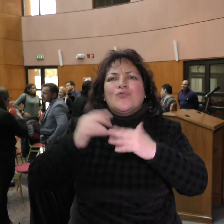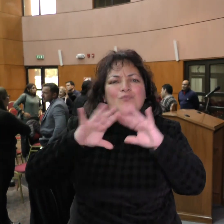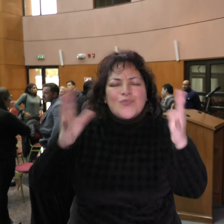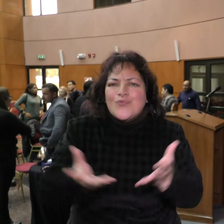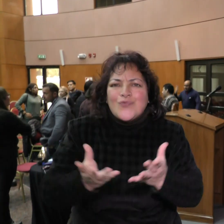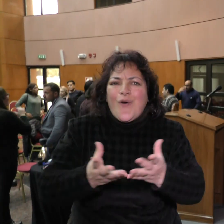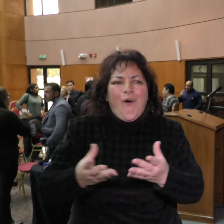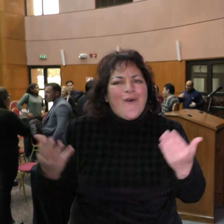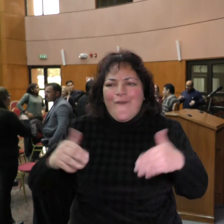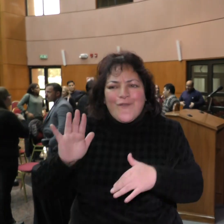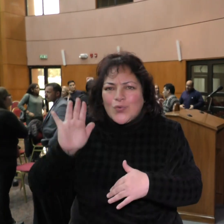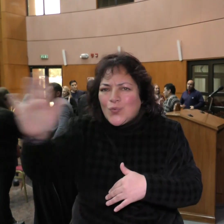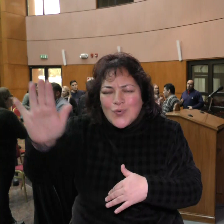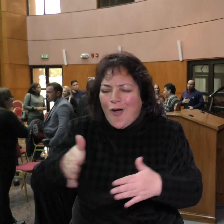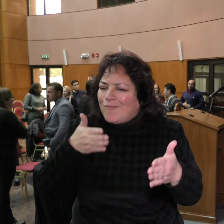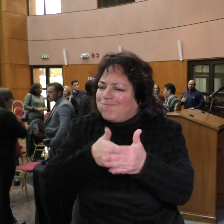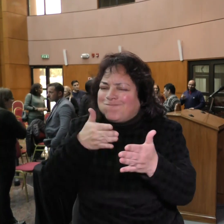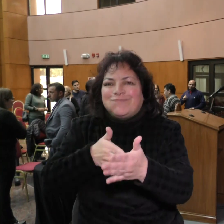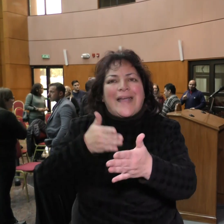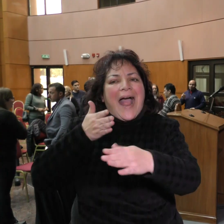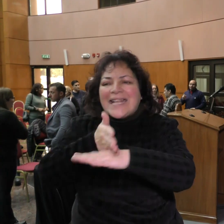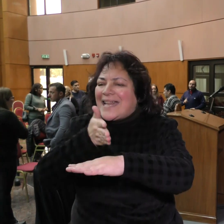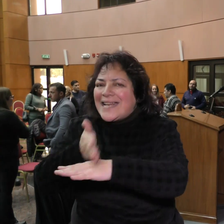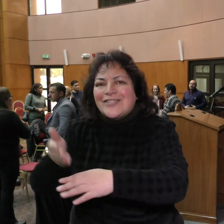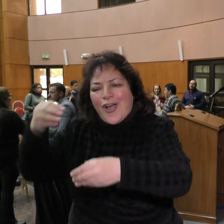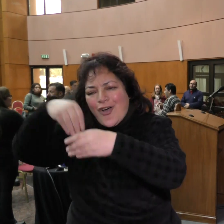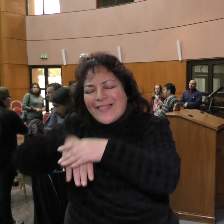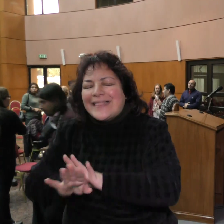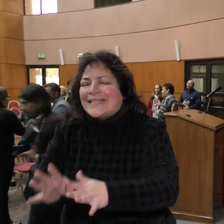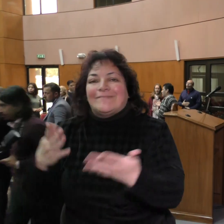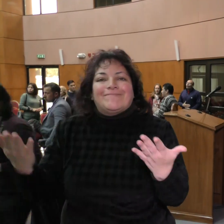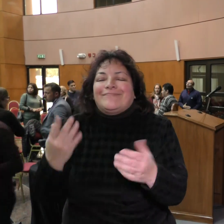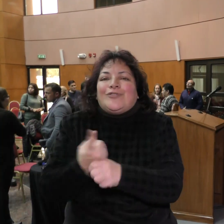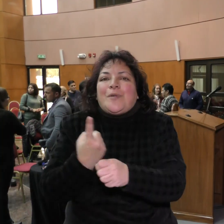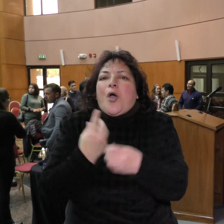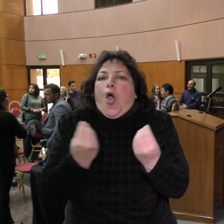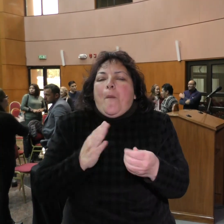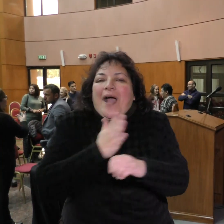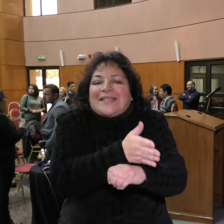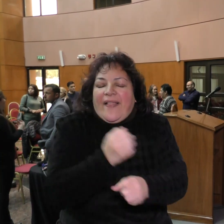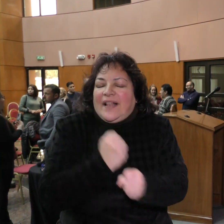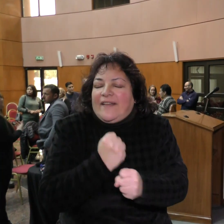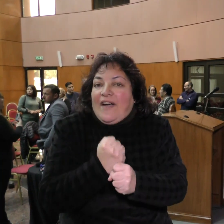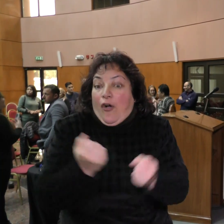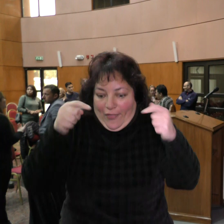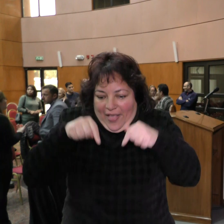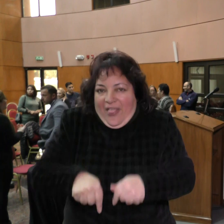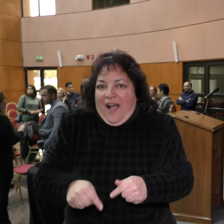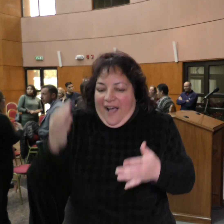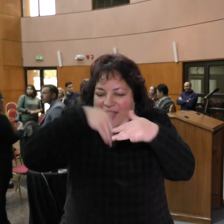sordas, no hay accesibilidad, no hay integración, no hay posibilidades de acceder al mundo del trabajo. Y desde esta universidad, con mucho orgullo